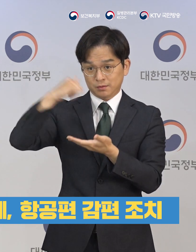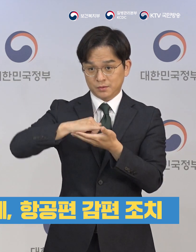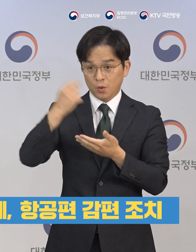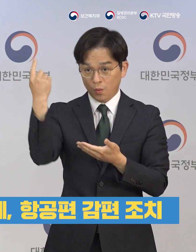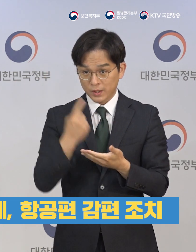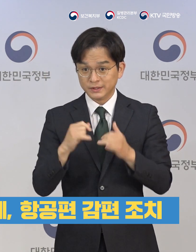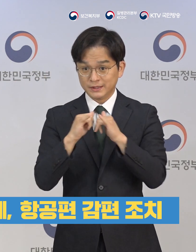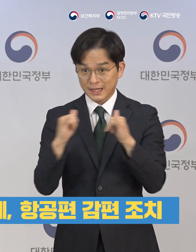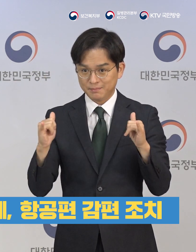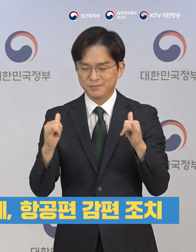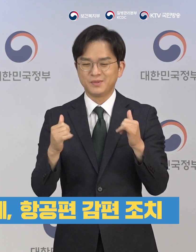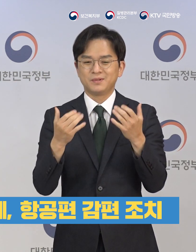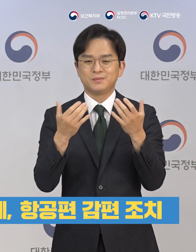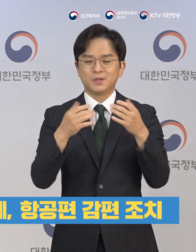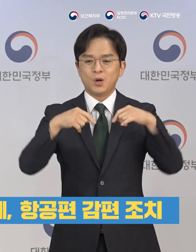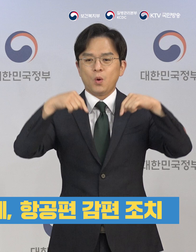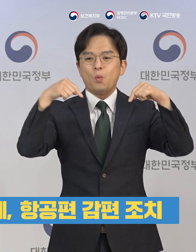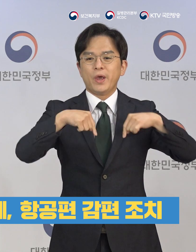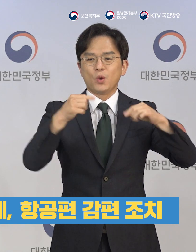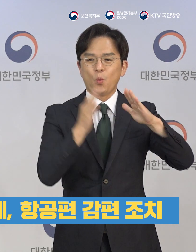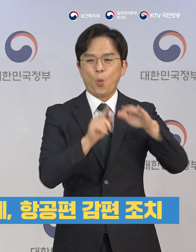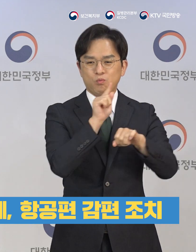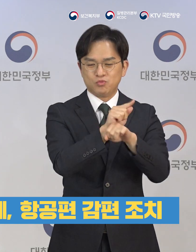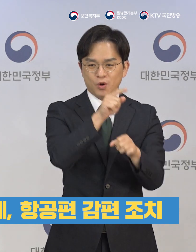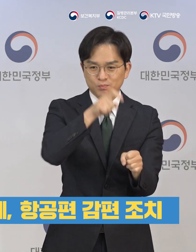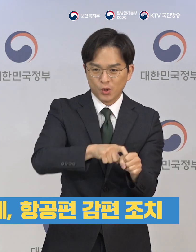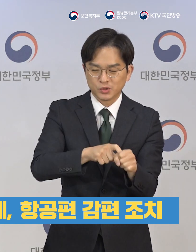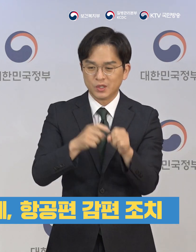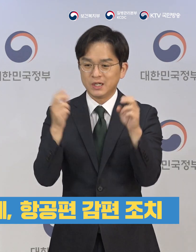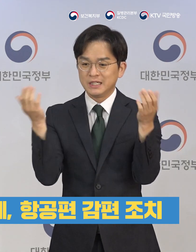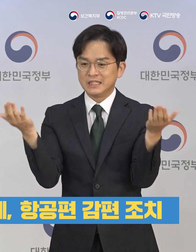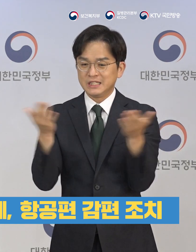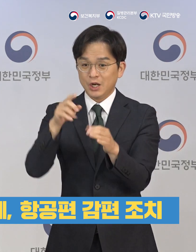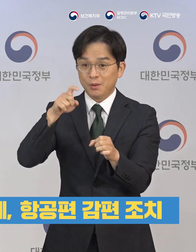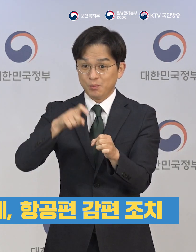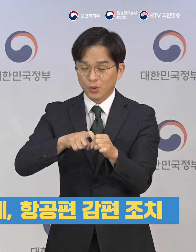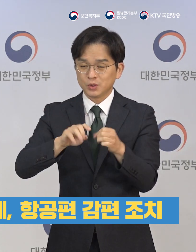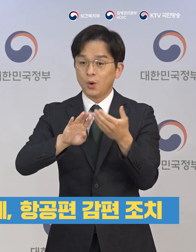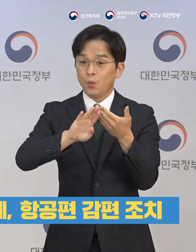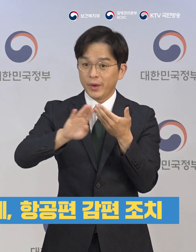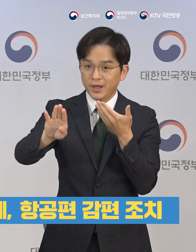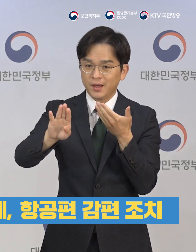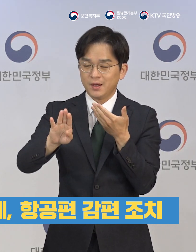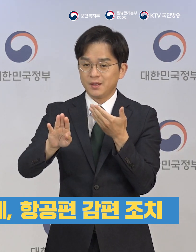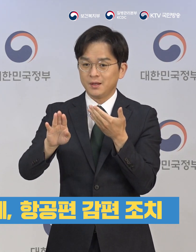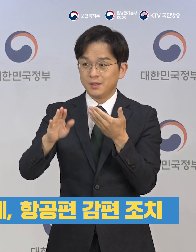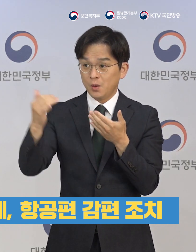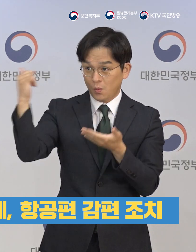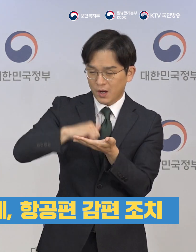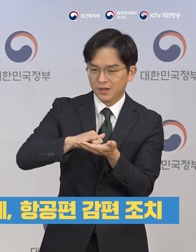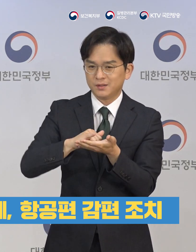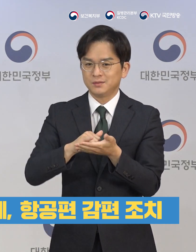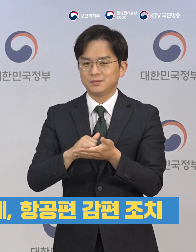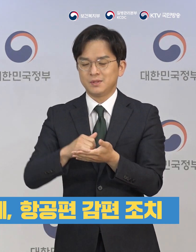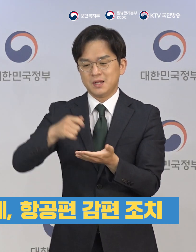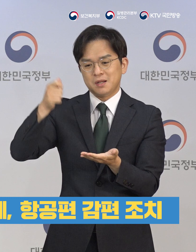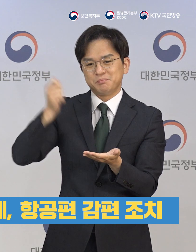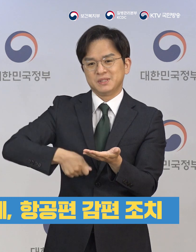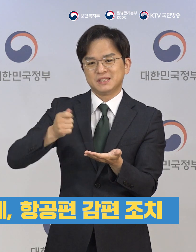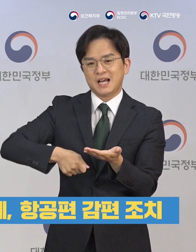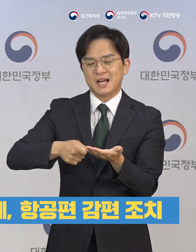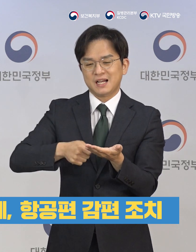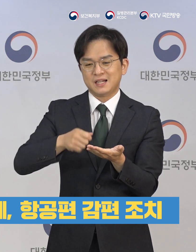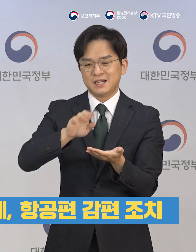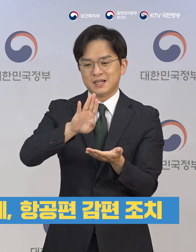외교나 필수 기업 활동 등을 제외한 신규 비자 발급을 최대한 억제할 것입니다. 직한편